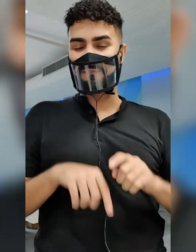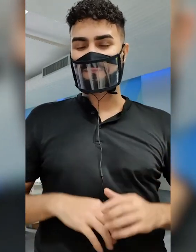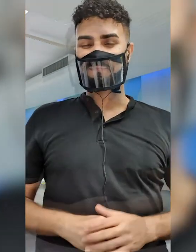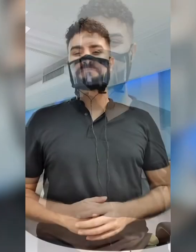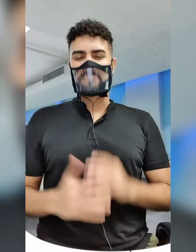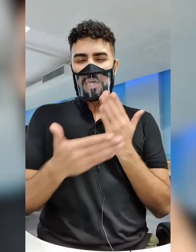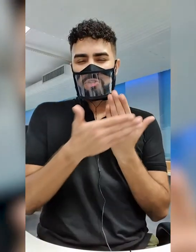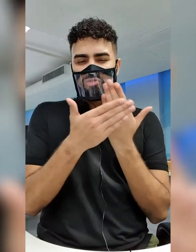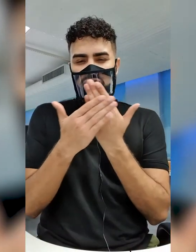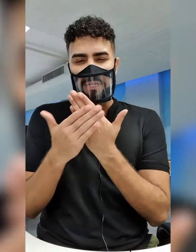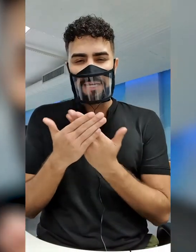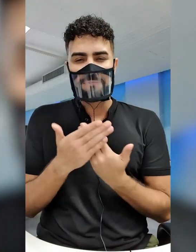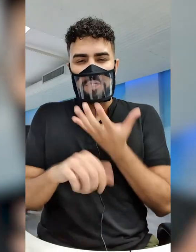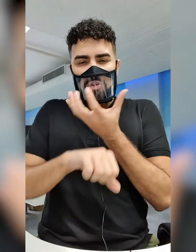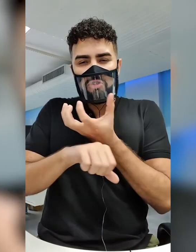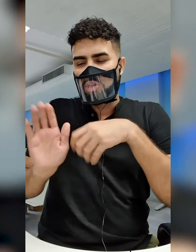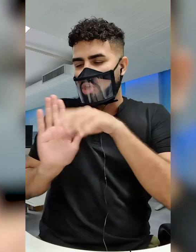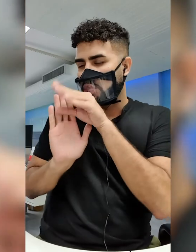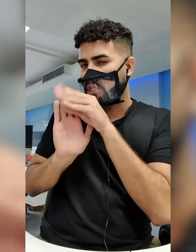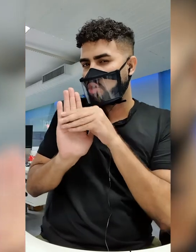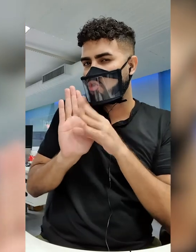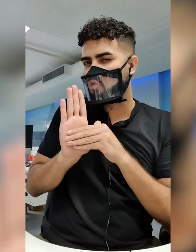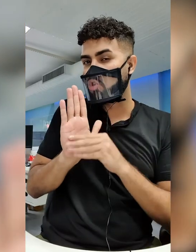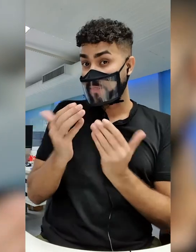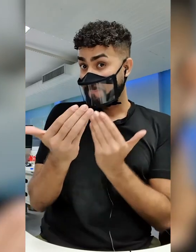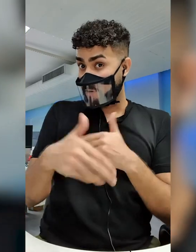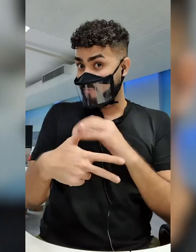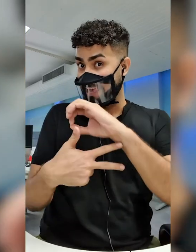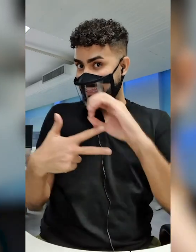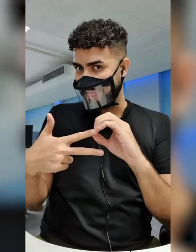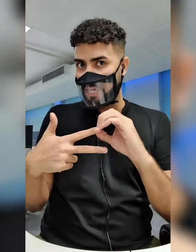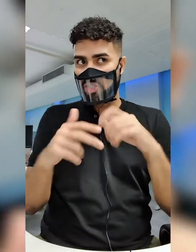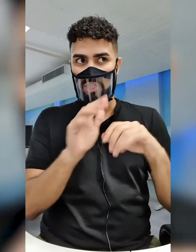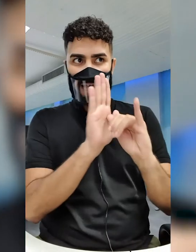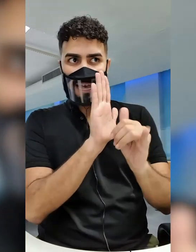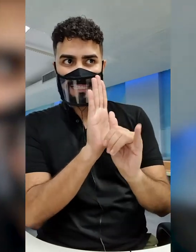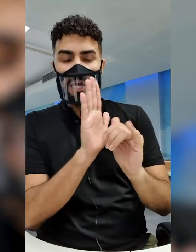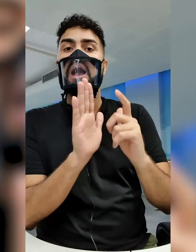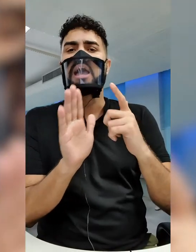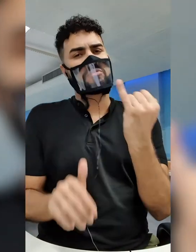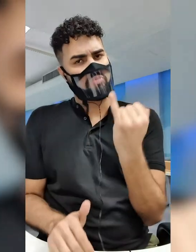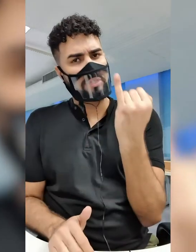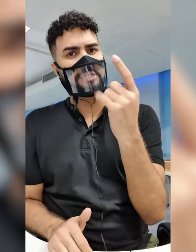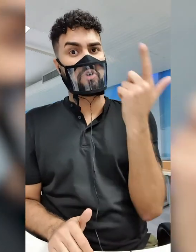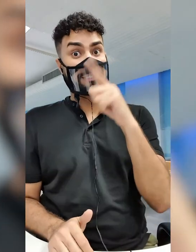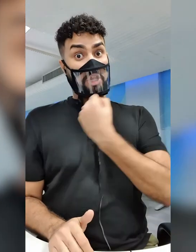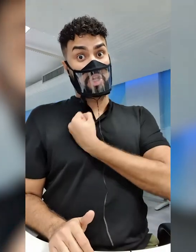Estudar os conteúdos que são cobrados nas provas do Enem são importantes para garantir um bom desempenho. Mas existem